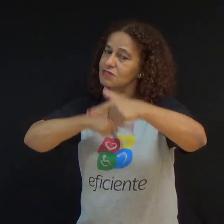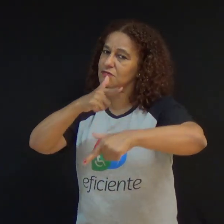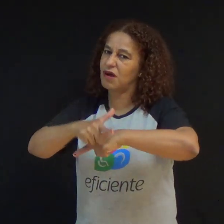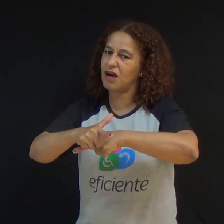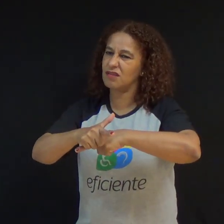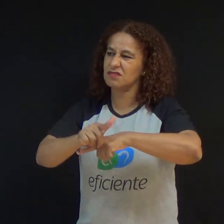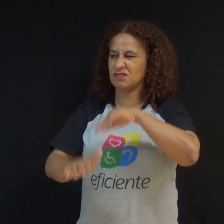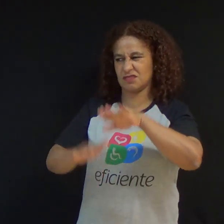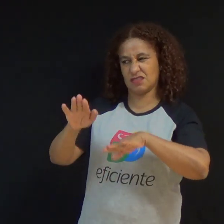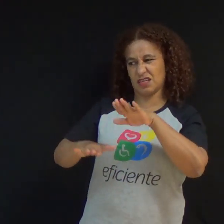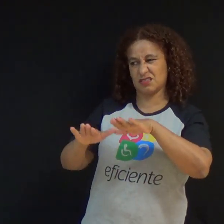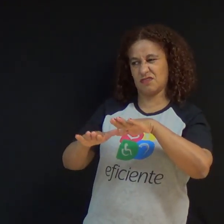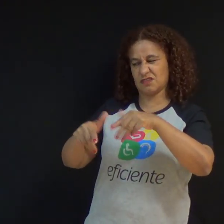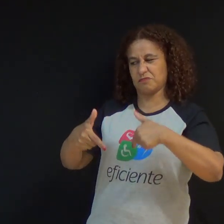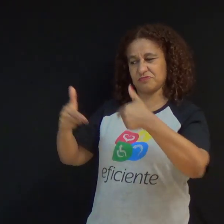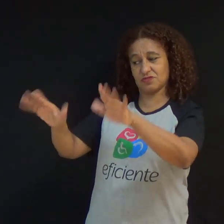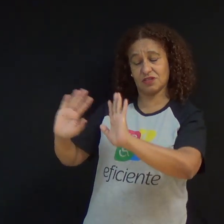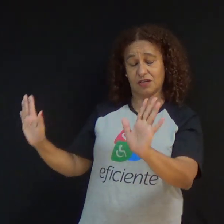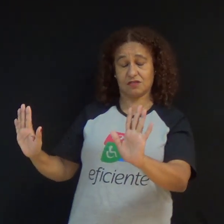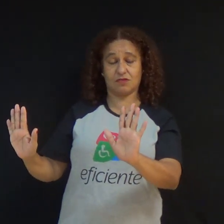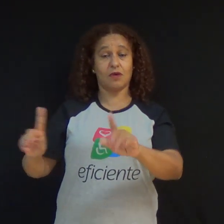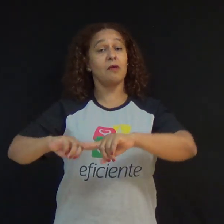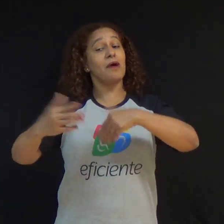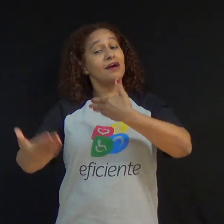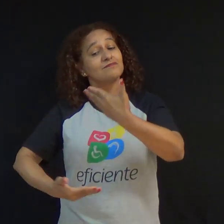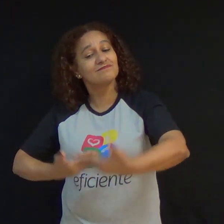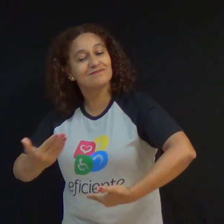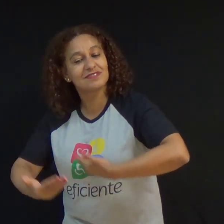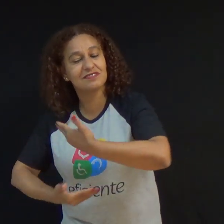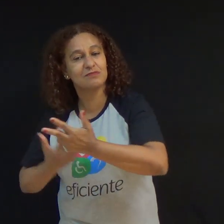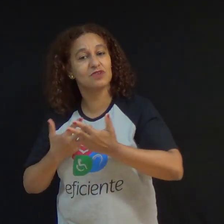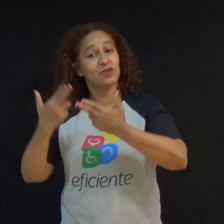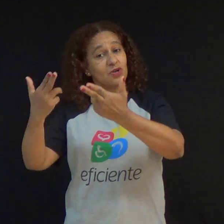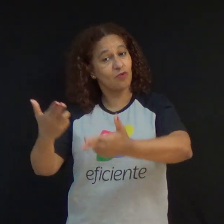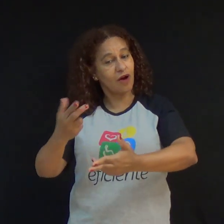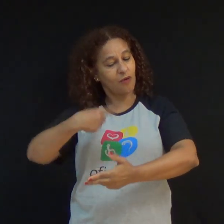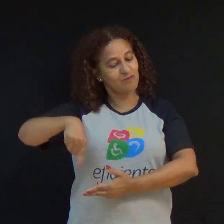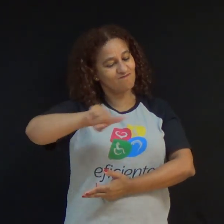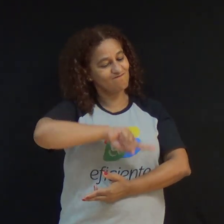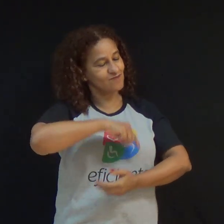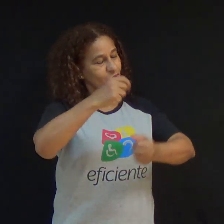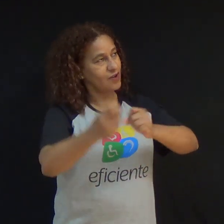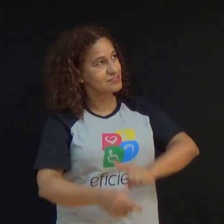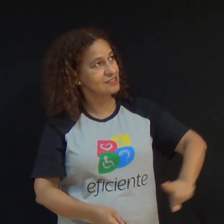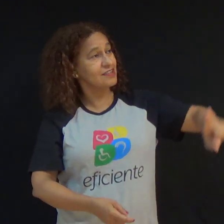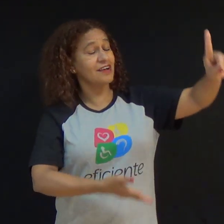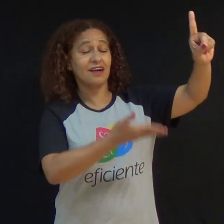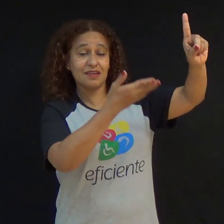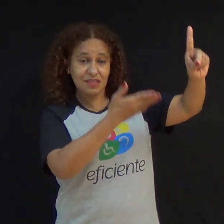decidindo servi-lo como ao Senhor. Assim como para o cônjuge, em situações delicadas no relacionamento.